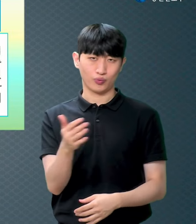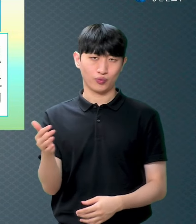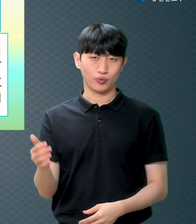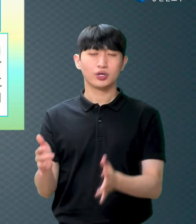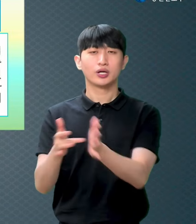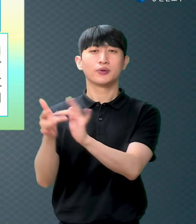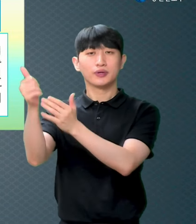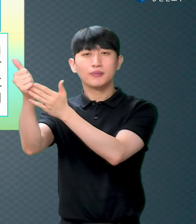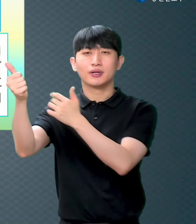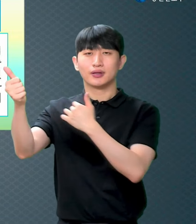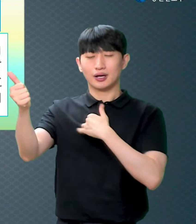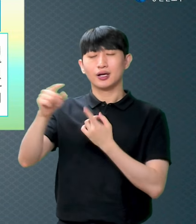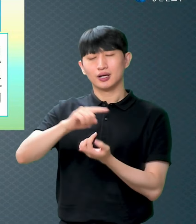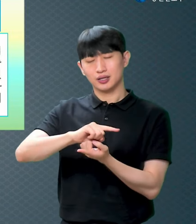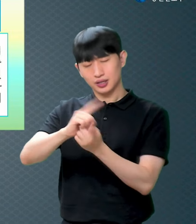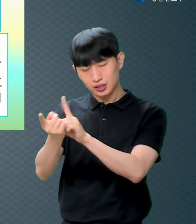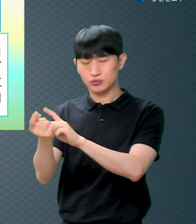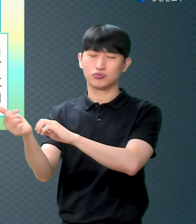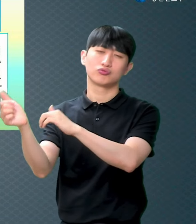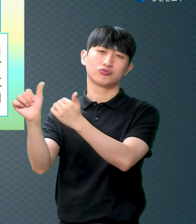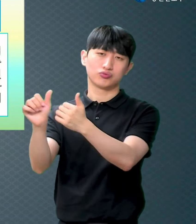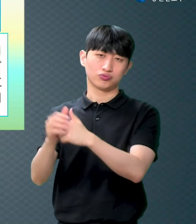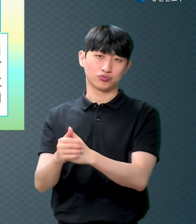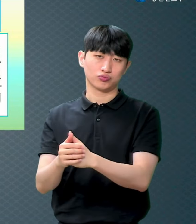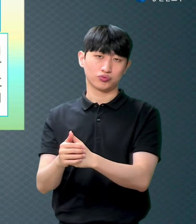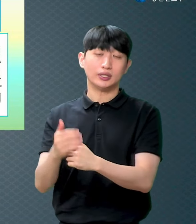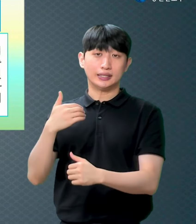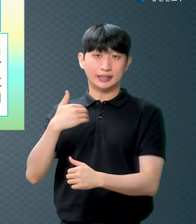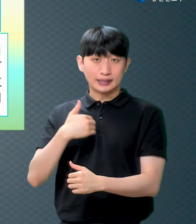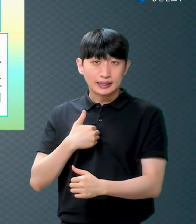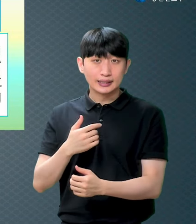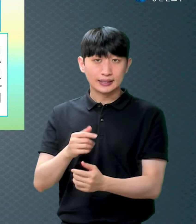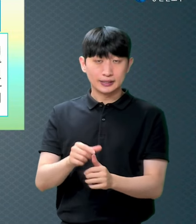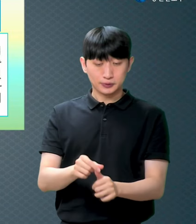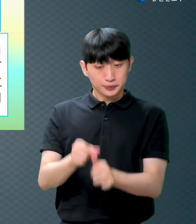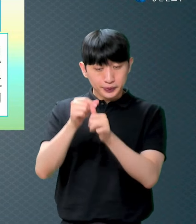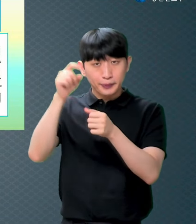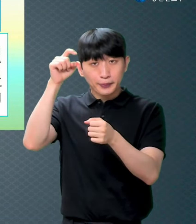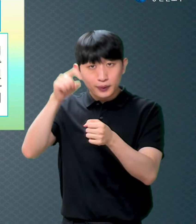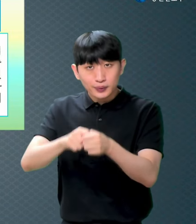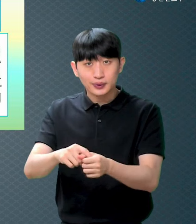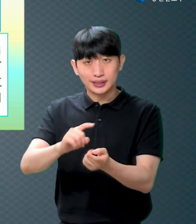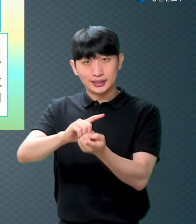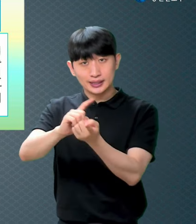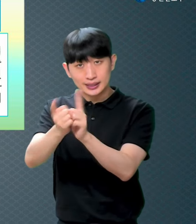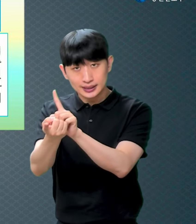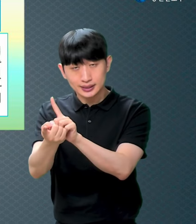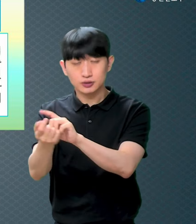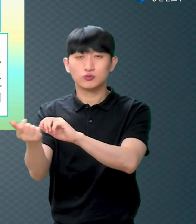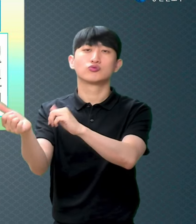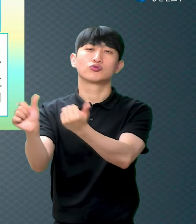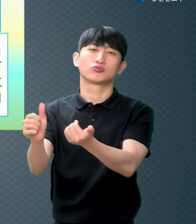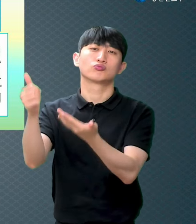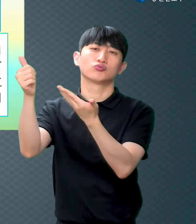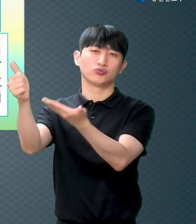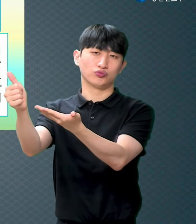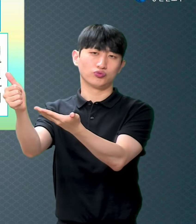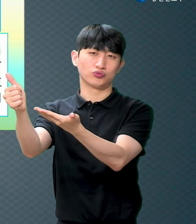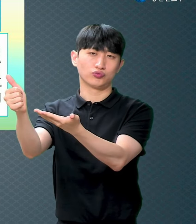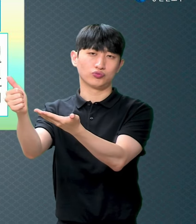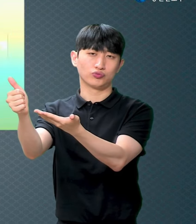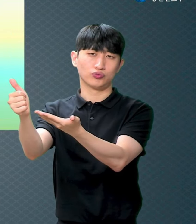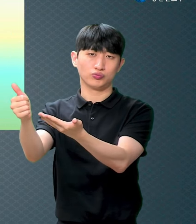척할래요 나를 살리려고 대신 죽어주신 분이 있는데 모른 척하실래요 그럴 순 없잖아요